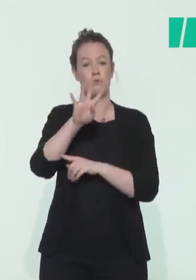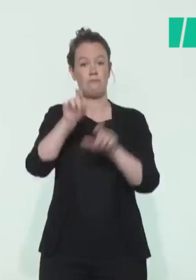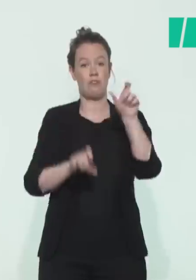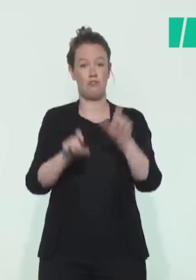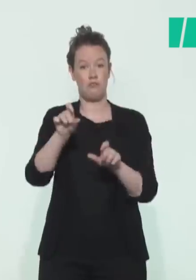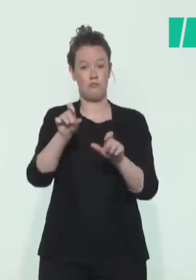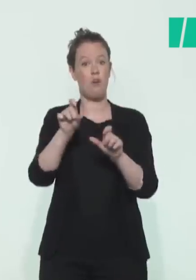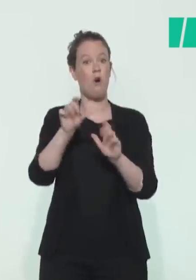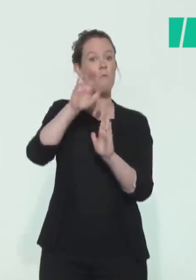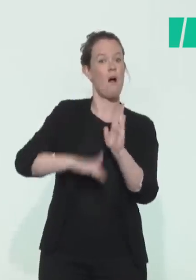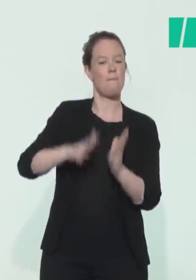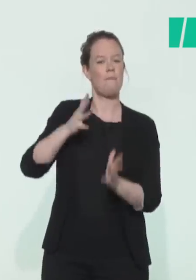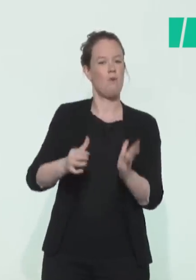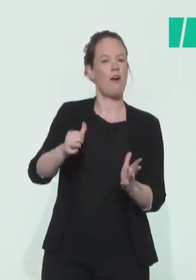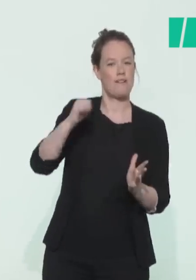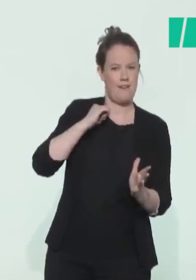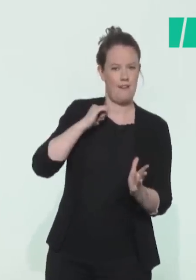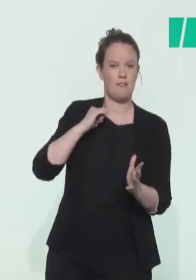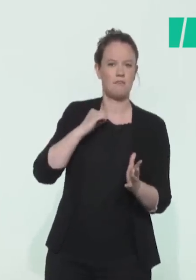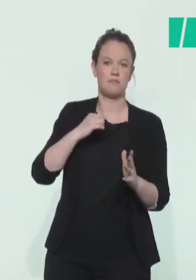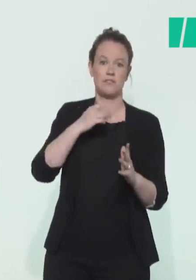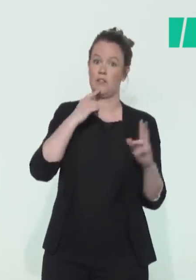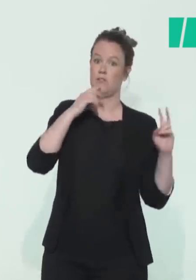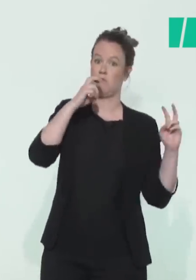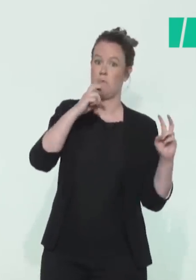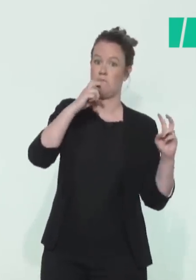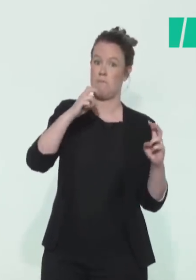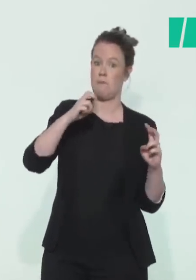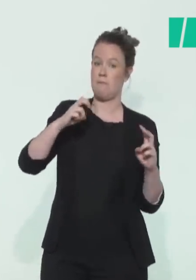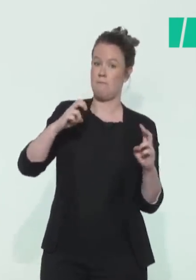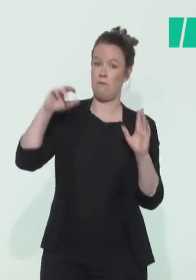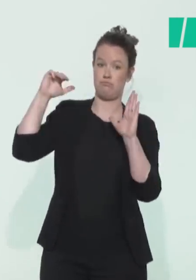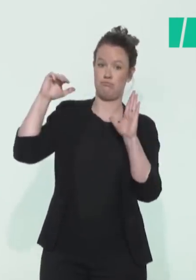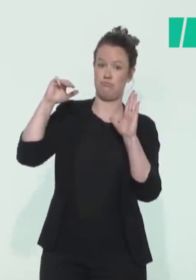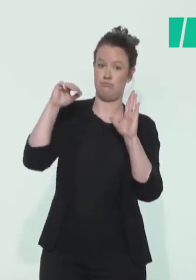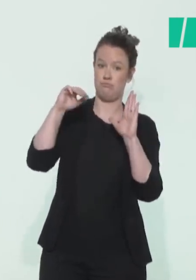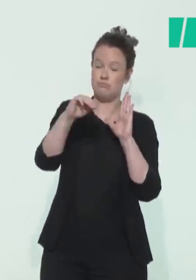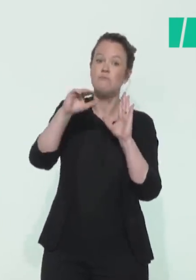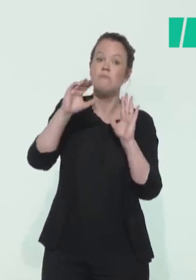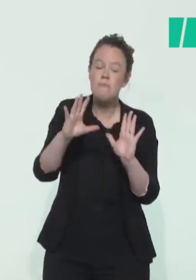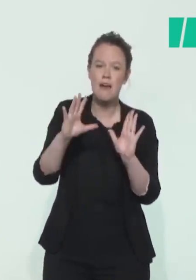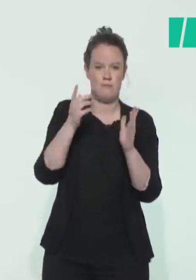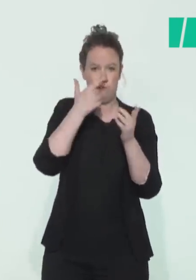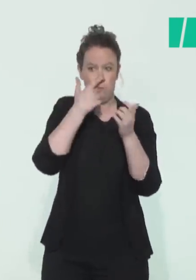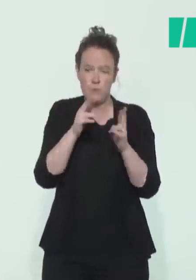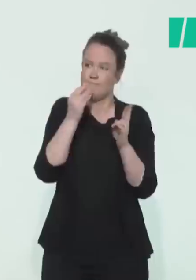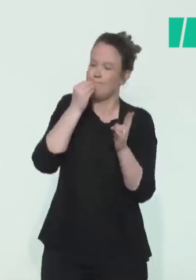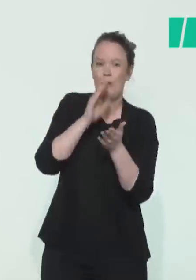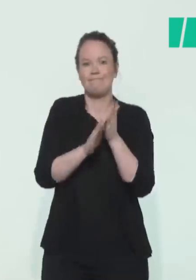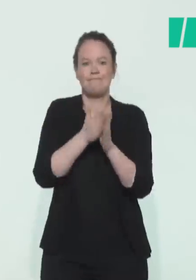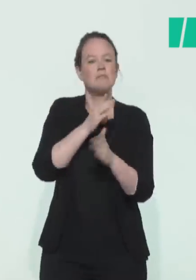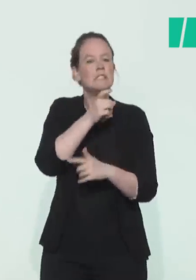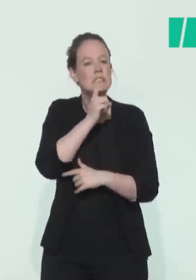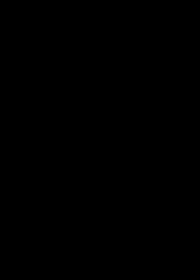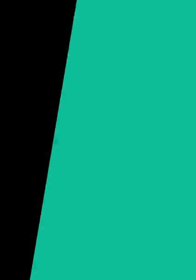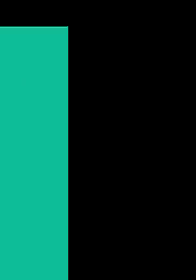moins. Par rapport à hier,'est une décroissance, c'est un indicateur important mais qui nécessite d'être confirmé encore dans les prochains